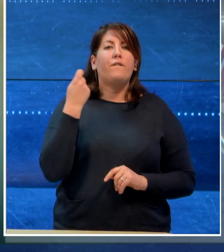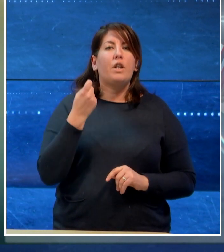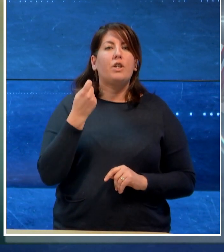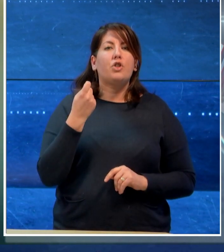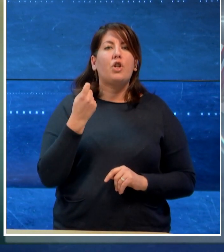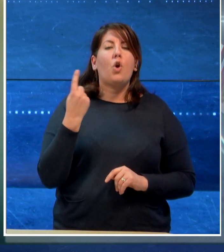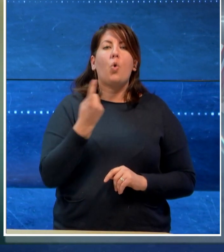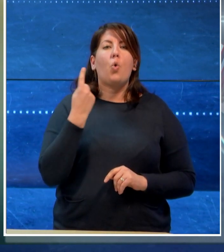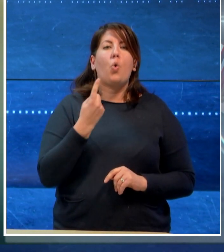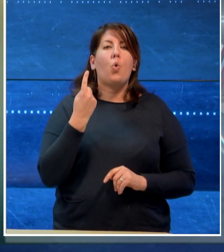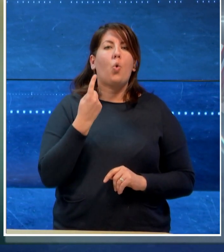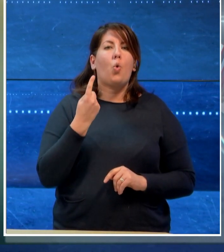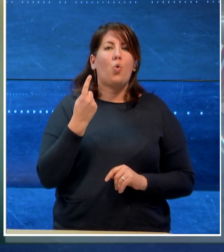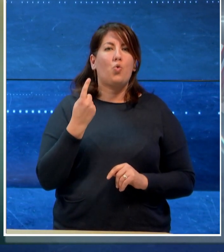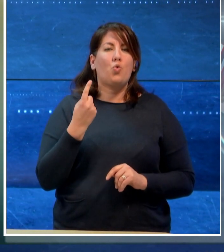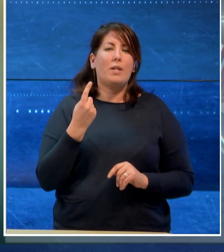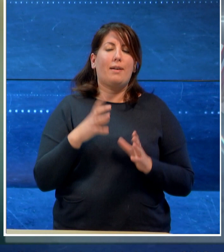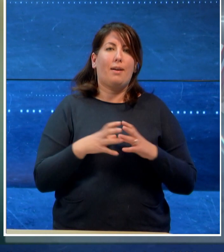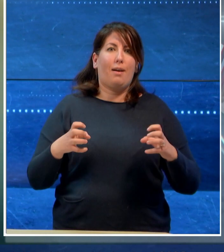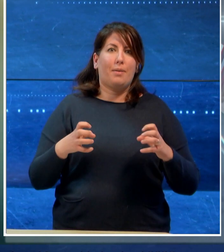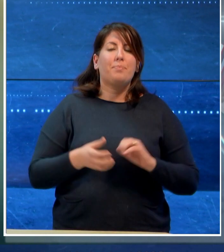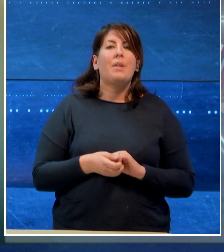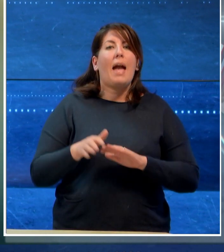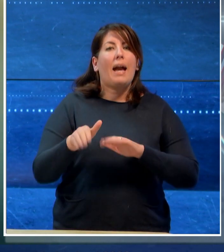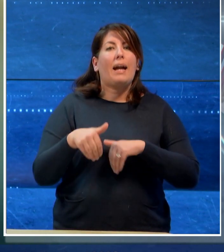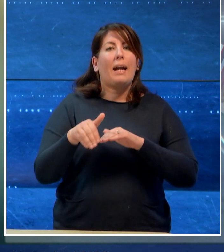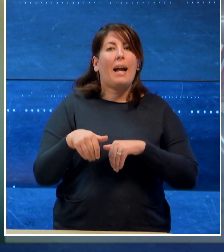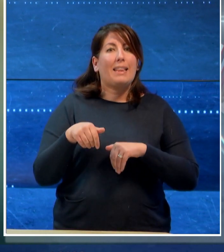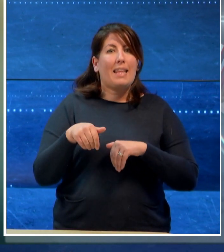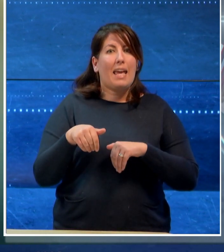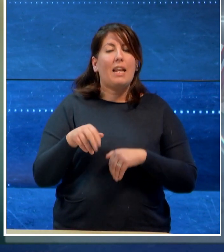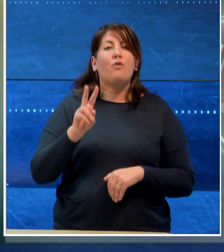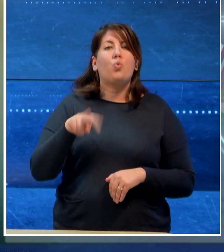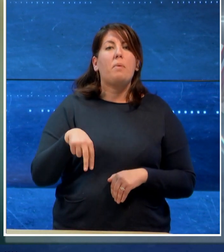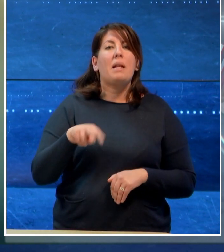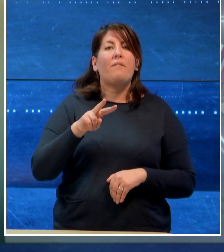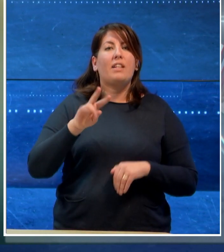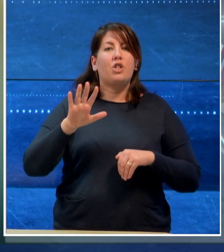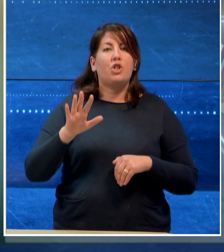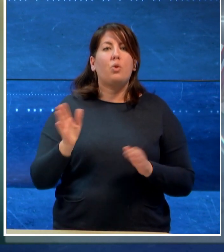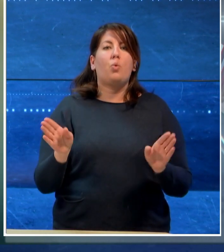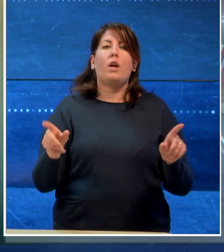appaltatore. I cantieri dovrebbero chiudersi nel 2025.